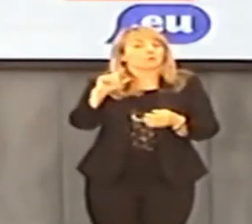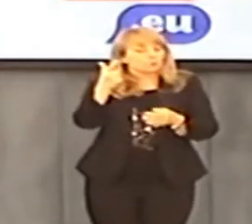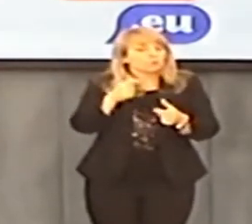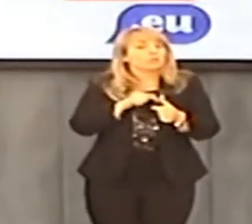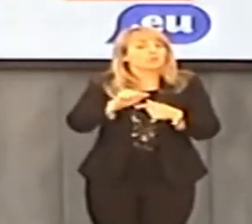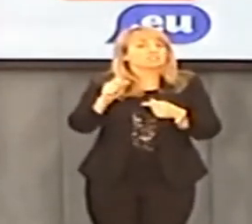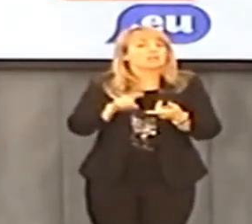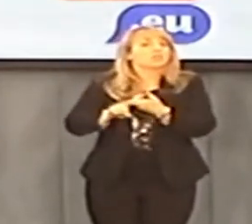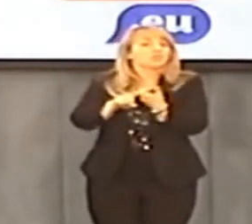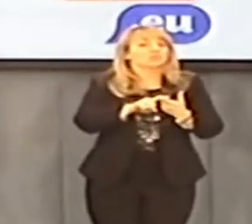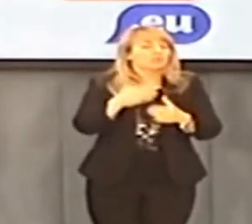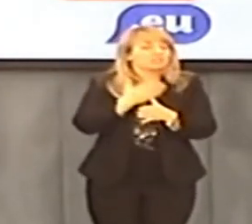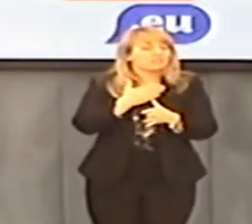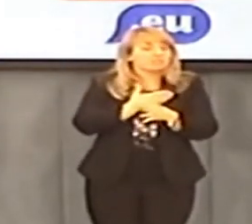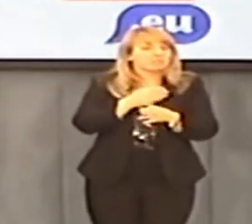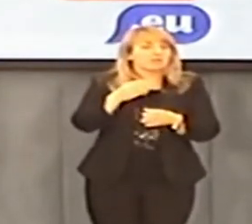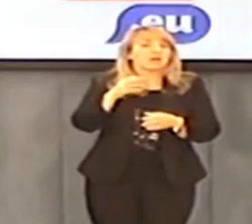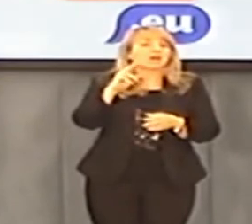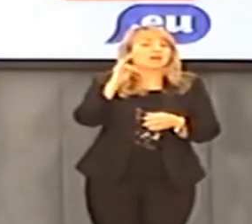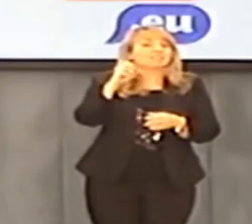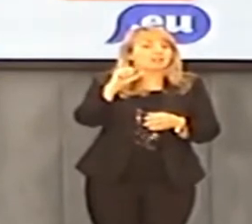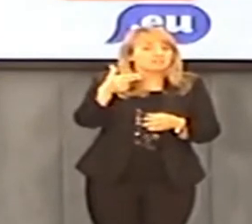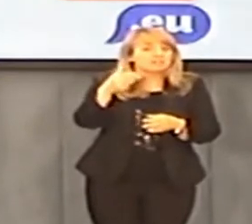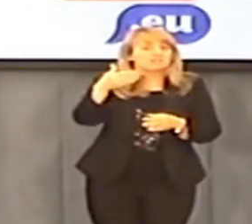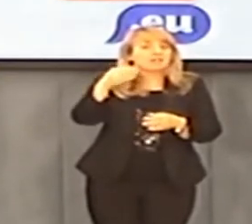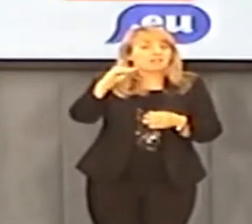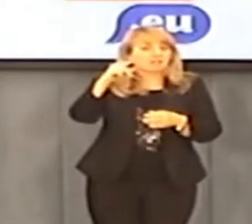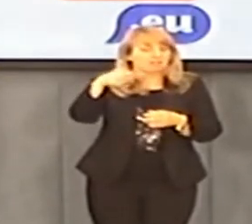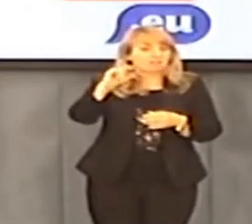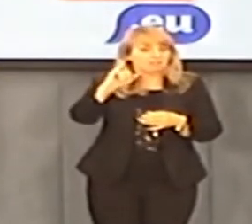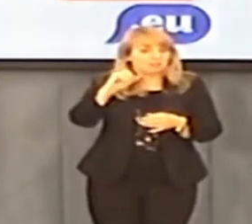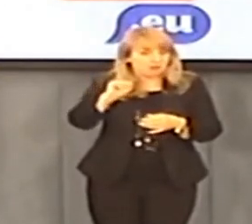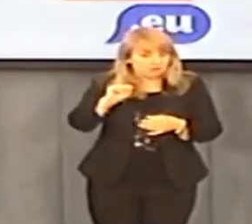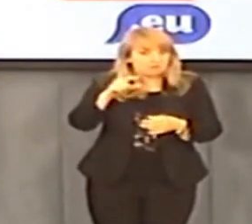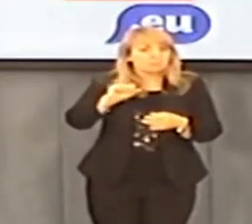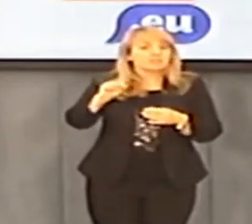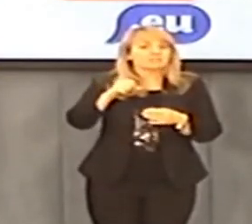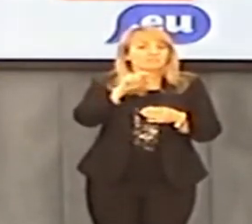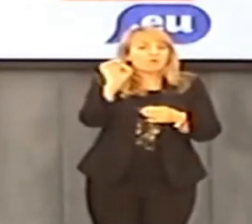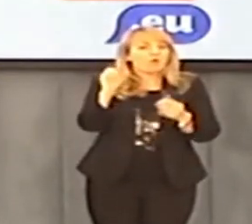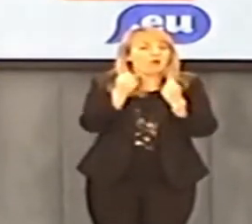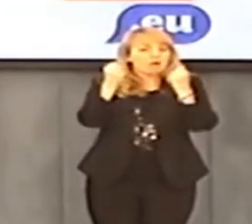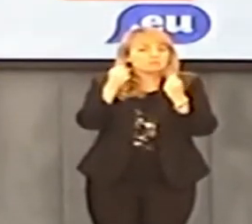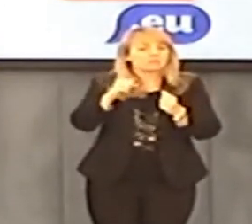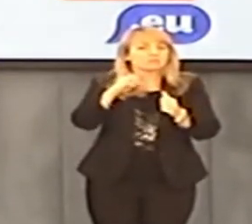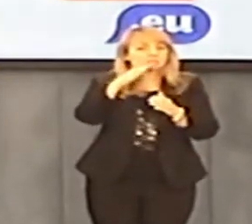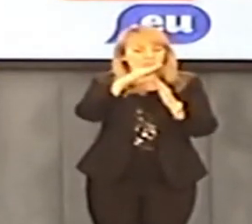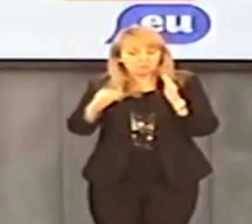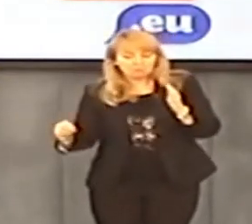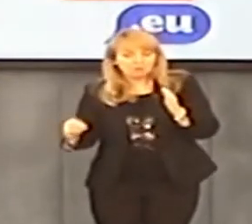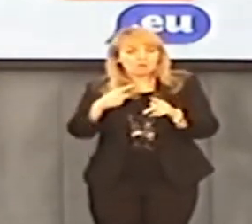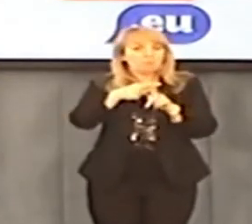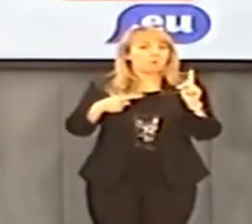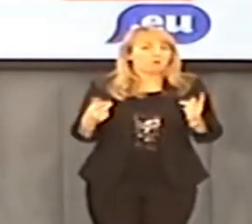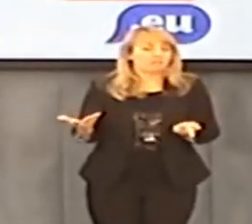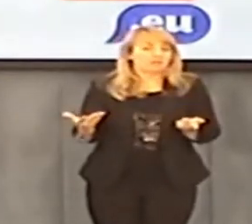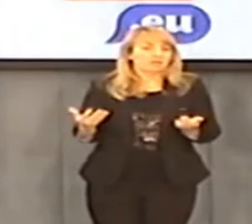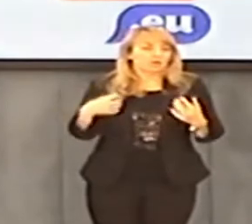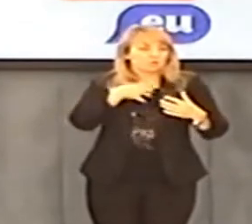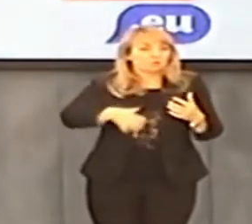związki z firmą Canmedia. Niech Pan zwróci uwagę, że akcje Canmedia spadły o połowę po dymisji ministra Nowak.